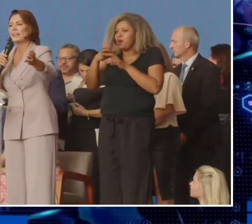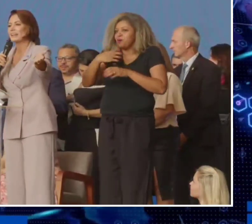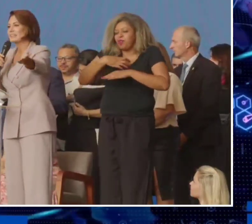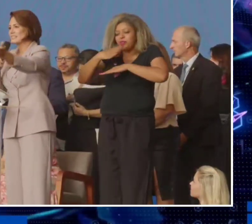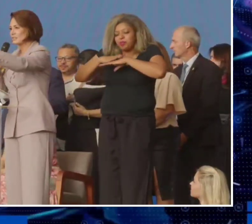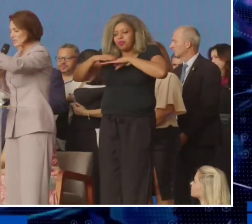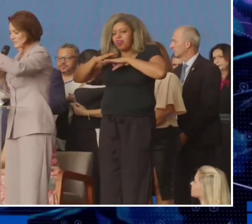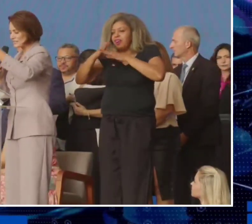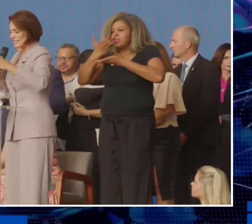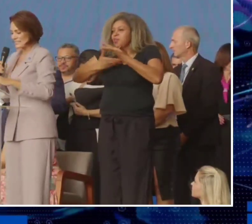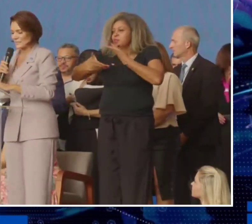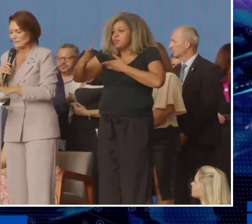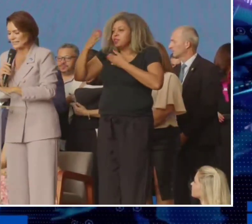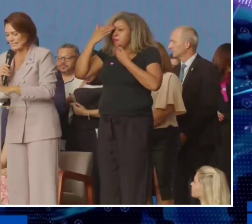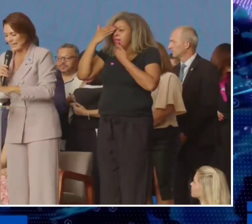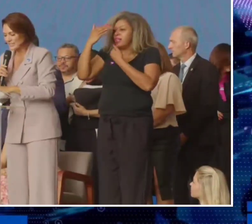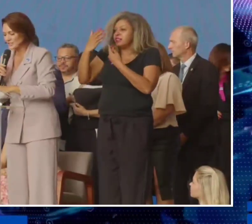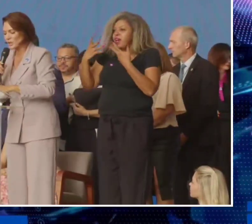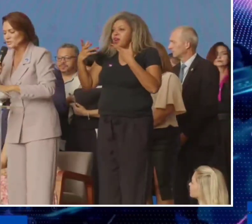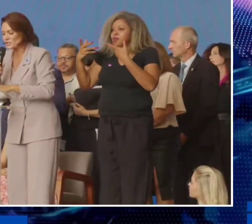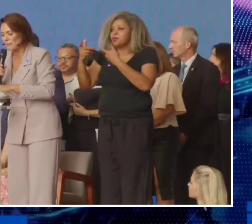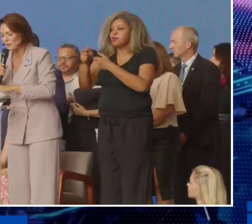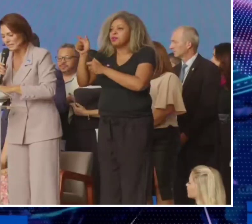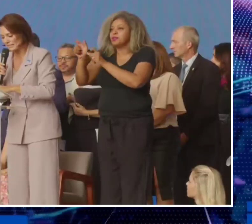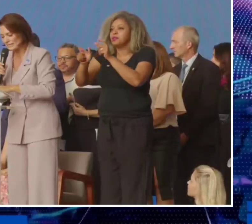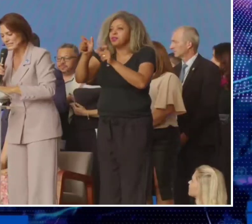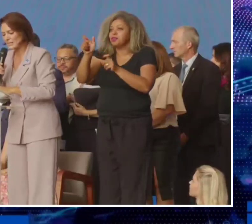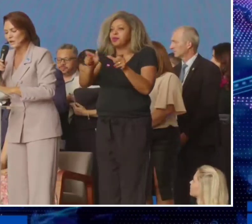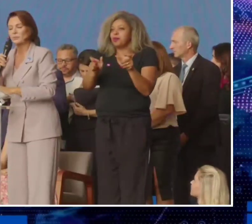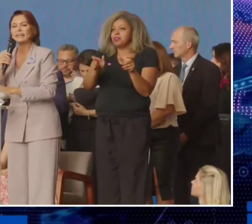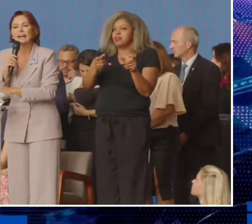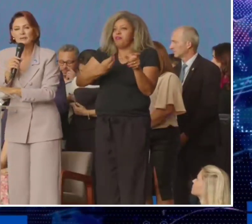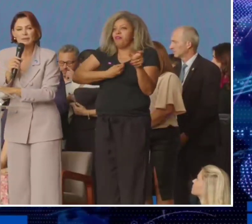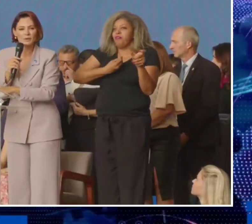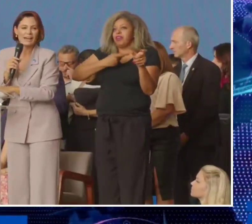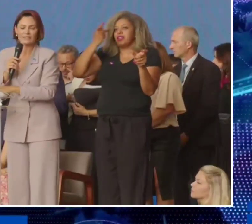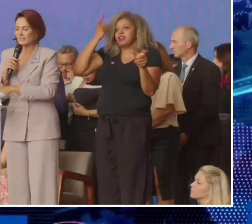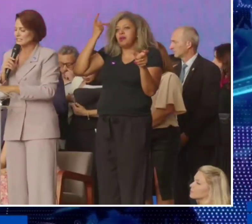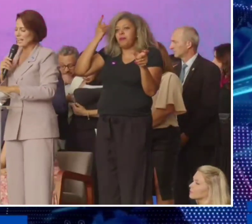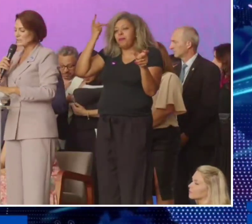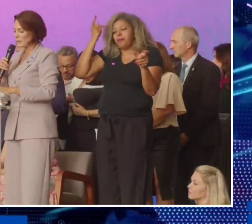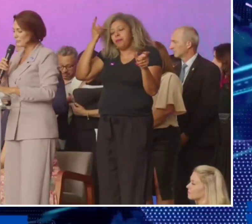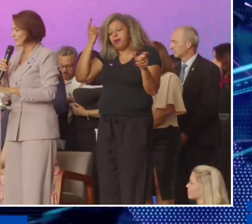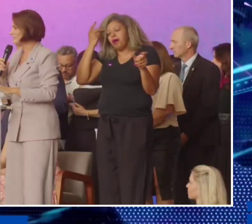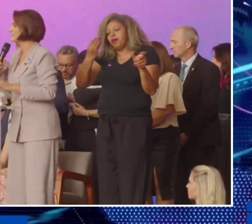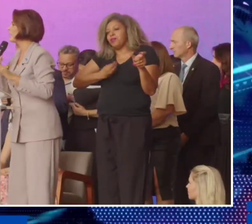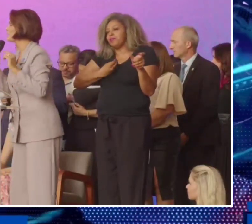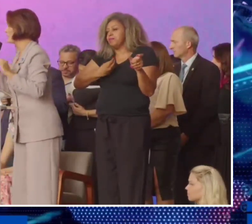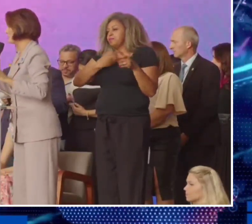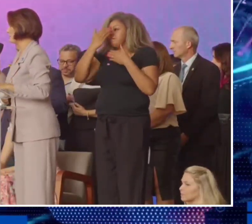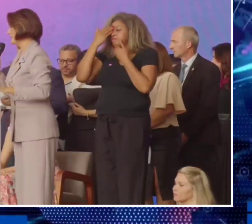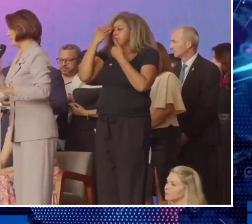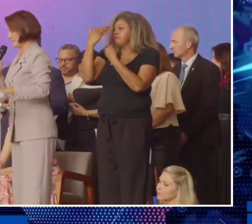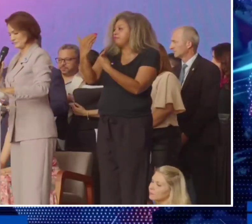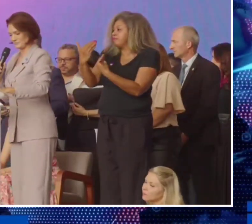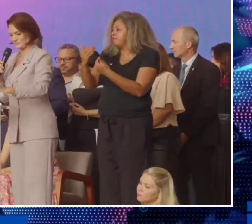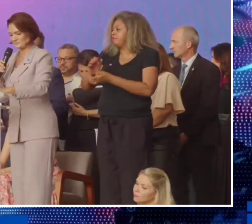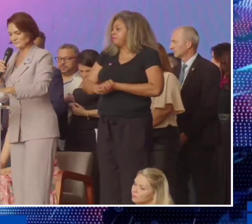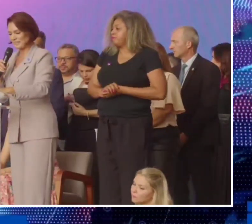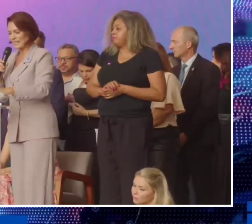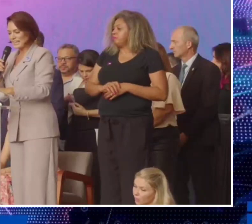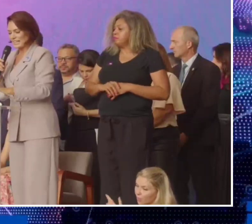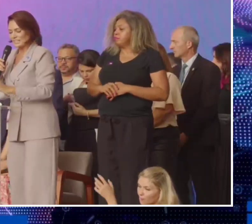Eu quero agradecer a todos vocês aqui presentes, todos os paulistas. Obrigada pelo carinho dedicado a mim e a minha família.